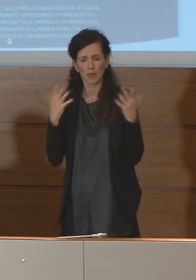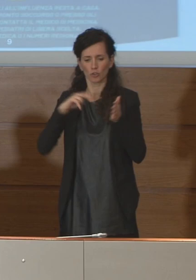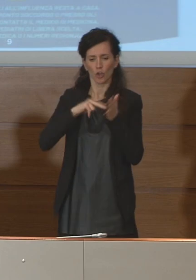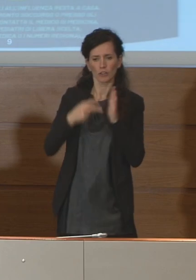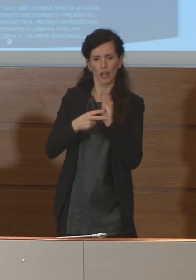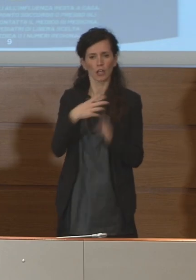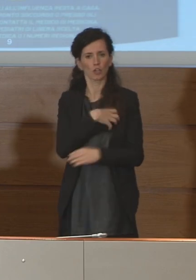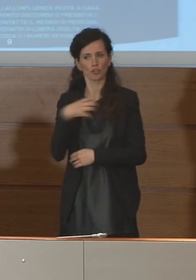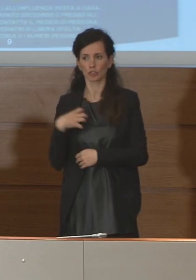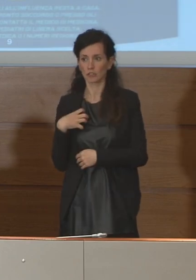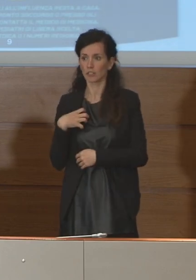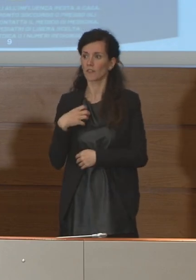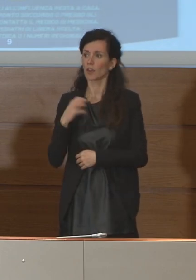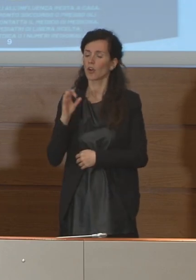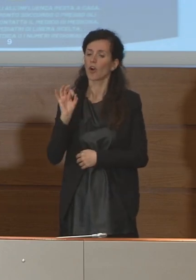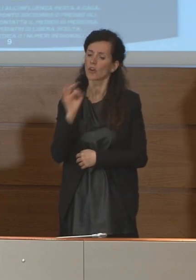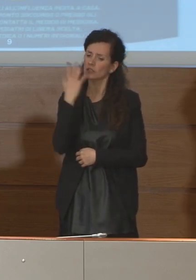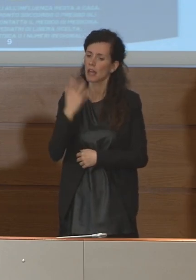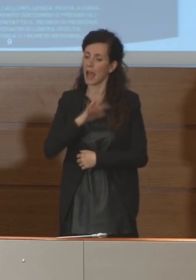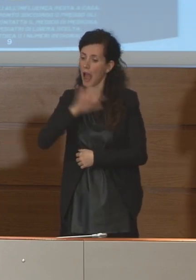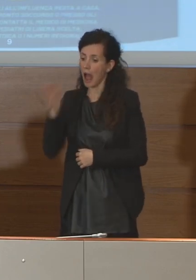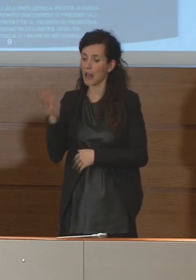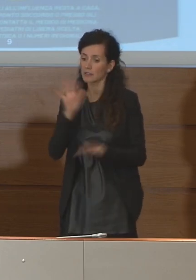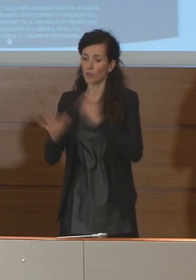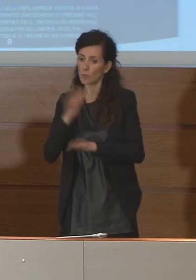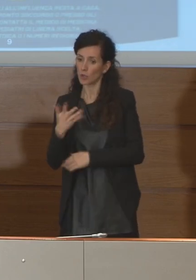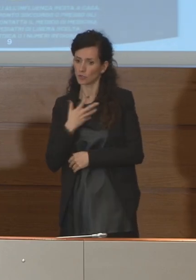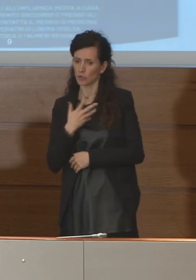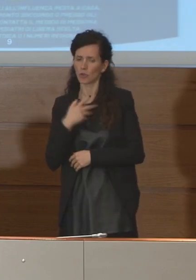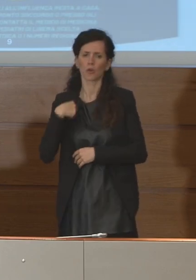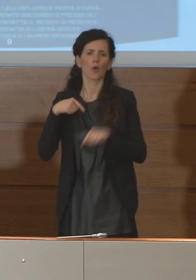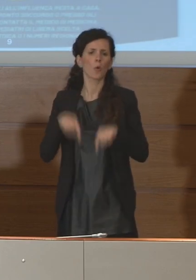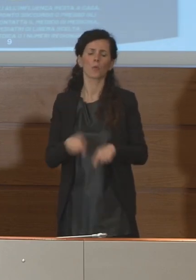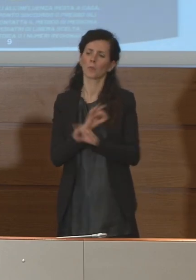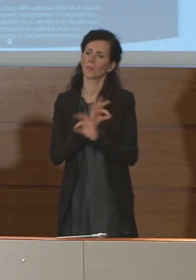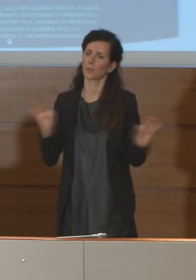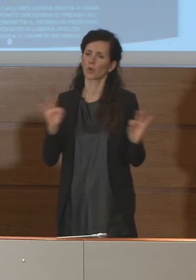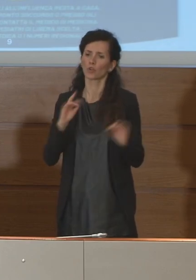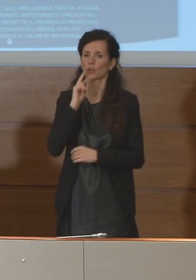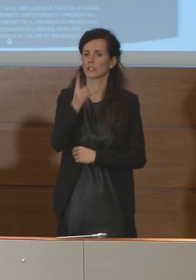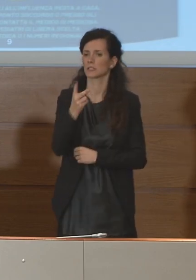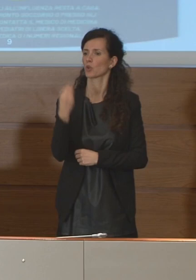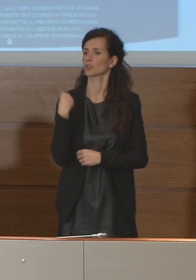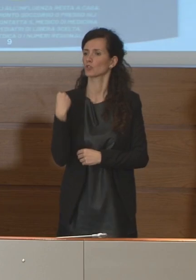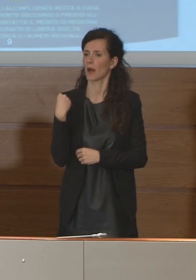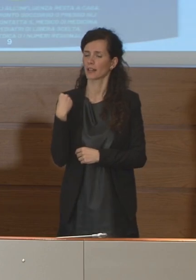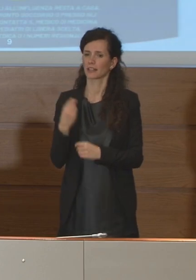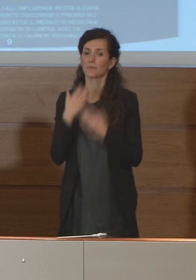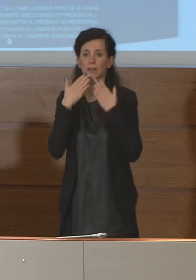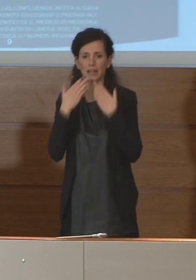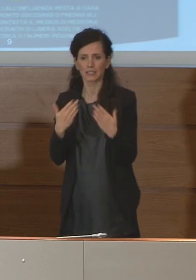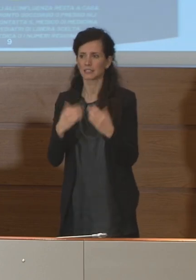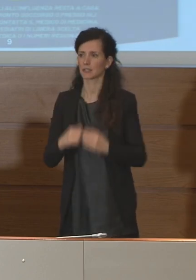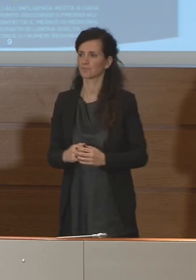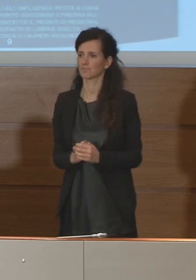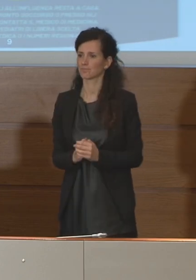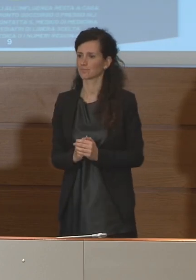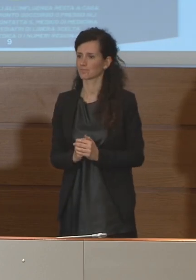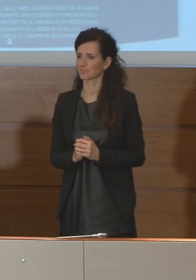scientifico. Qualora ce ne fossero altri siamo qui e siamo pronti a rispondere alle vostre domande. Grazie.